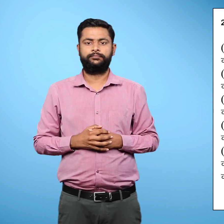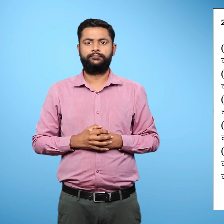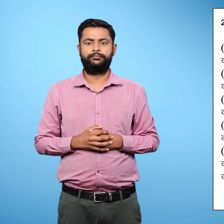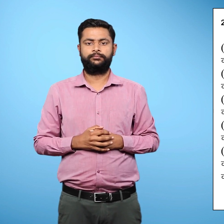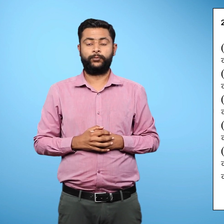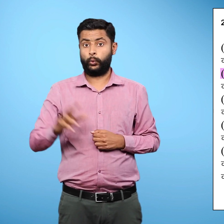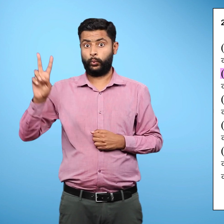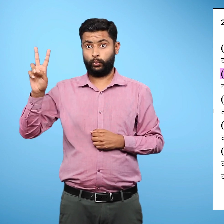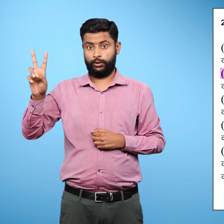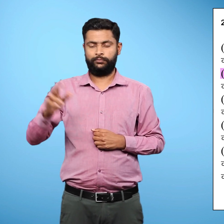दूसरा